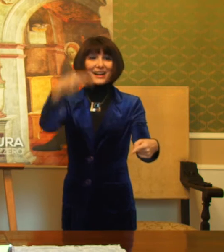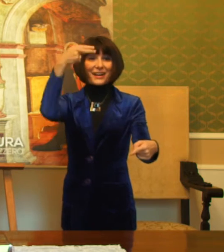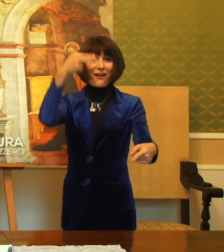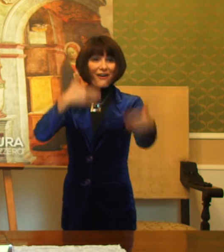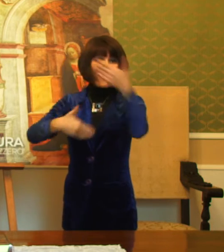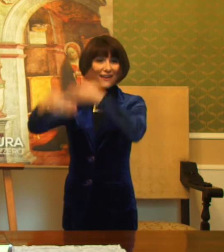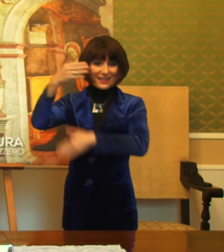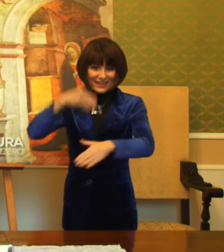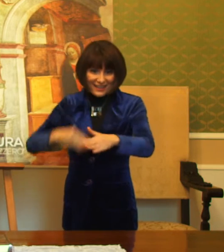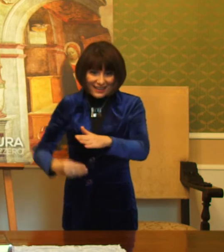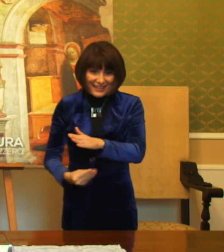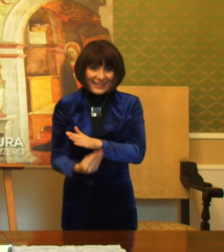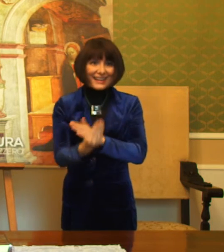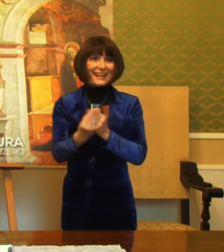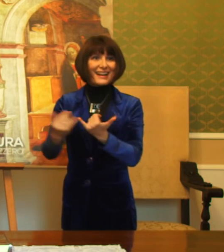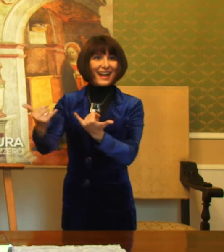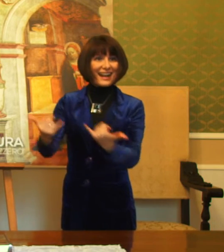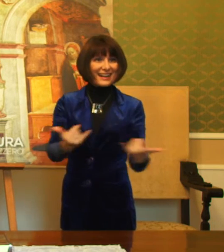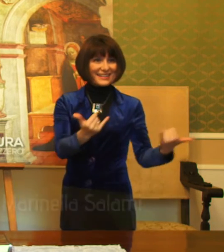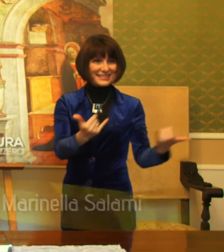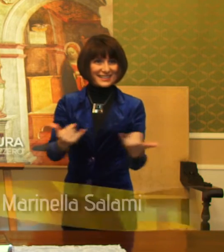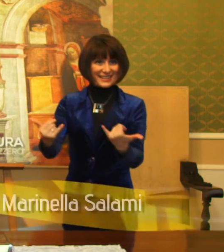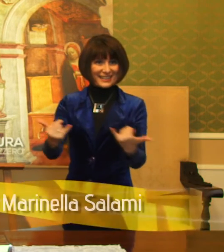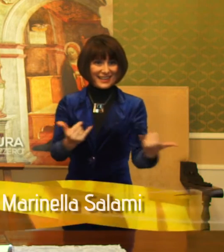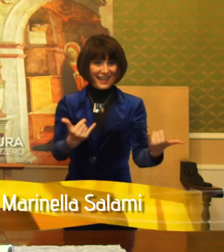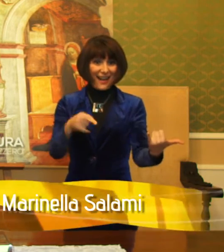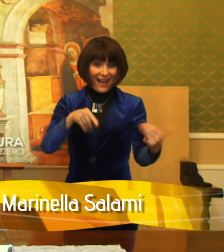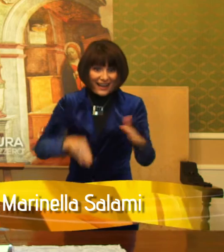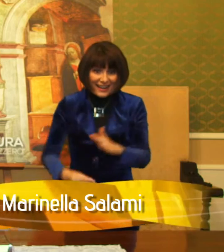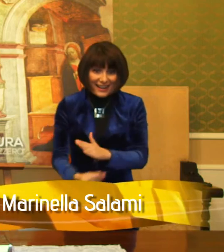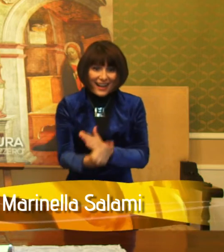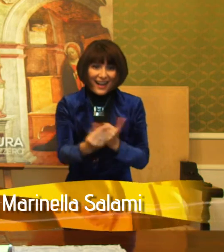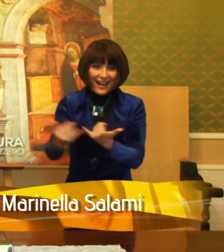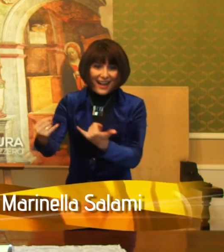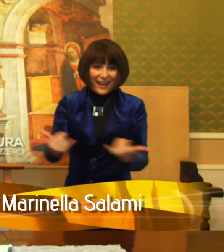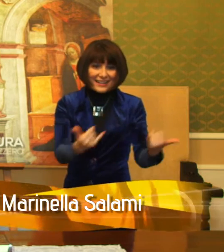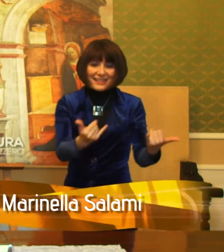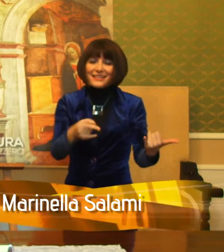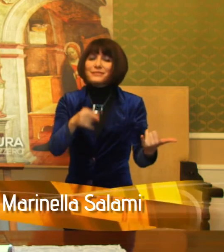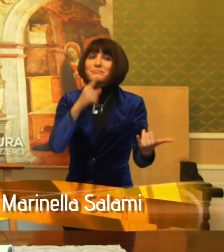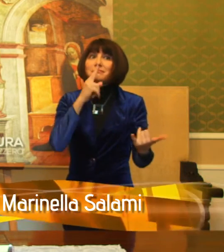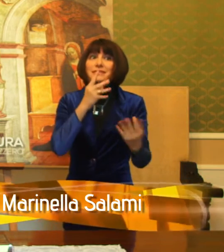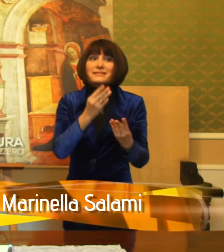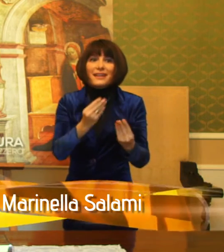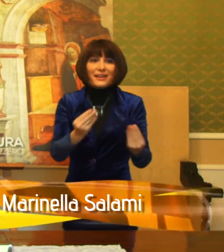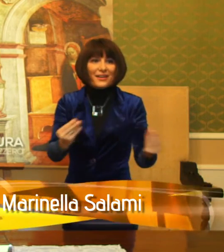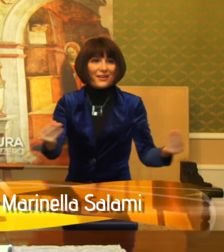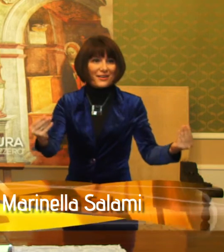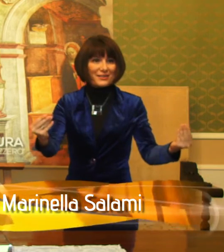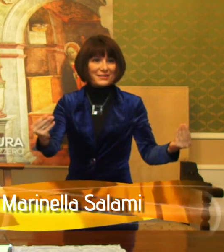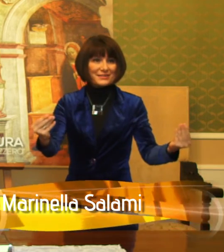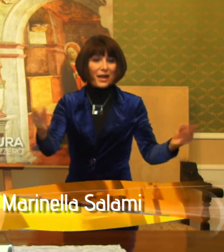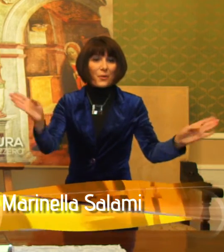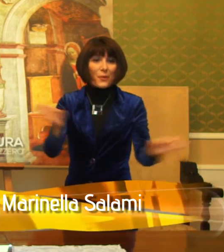innanzitutto e la nascita è davvero sempre qualcosa di misterioso, ogni bimbo che si affaccia